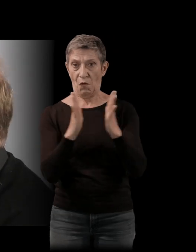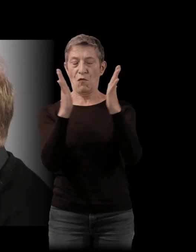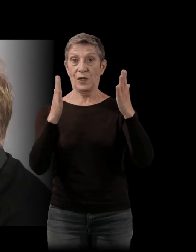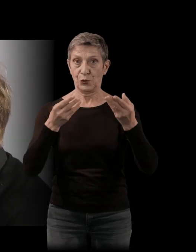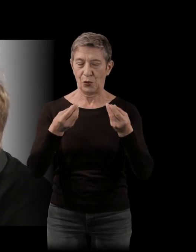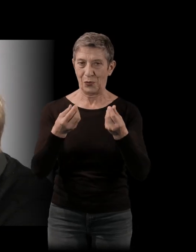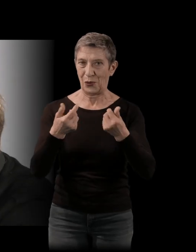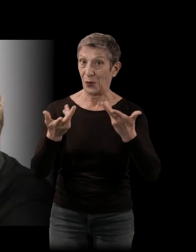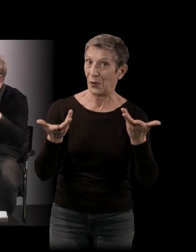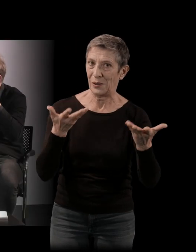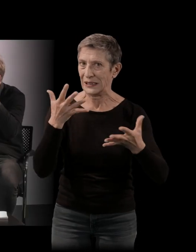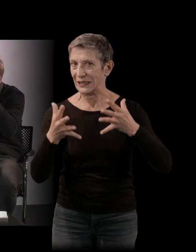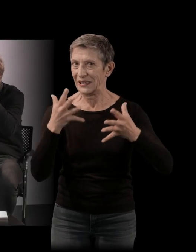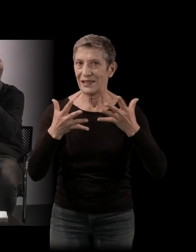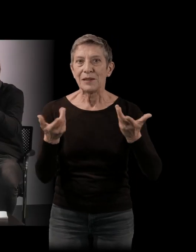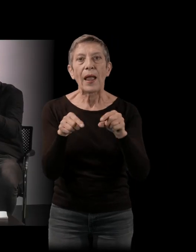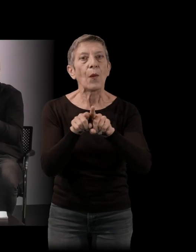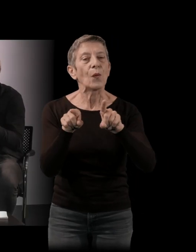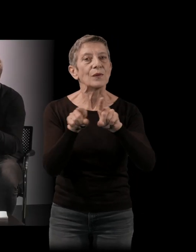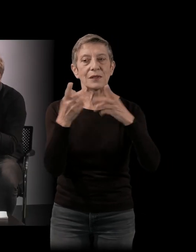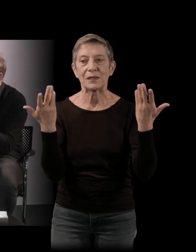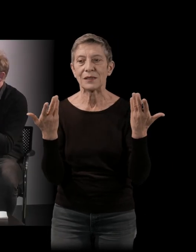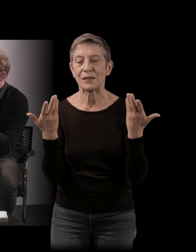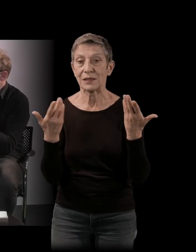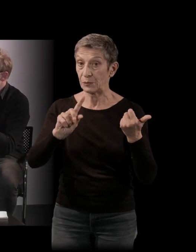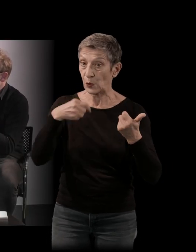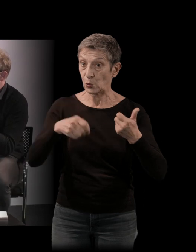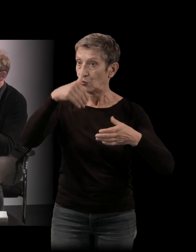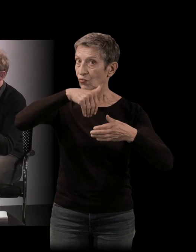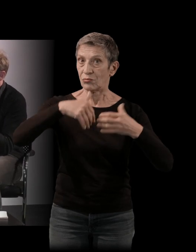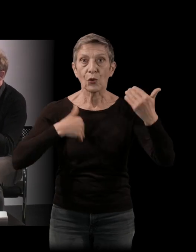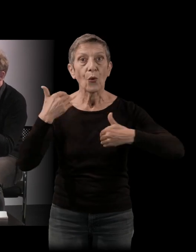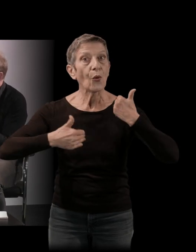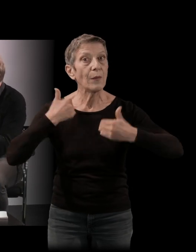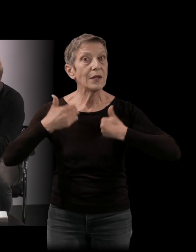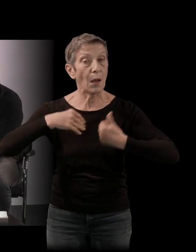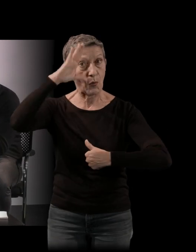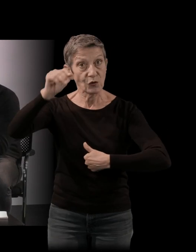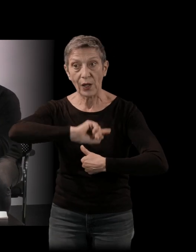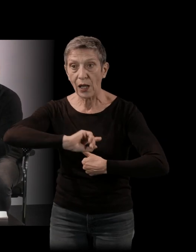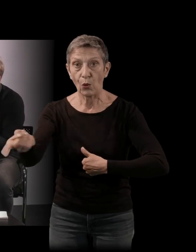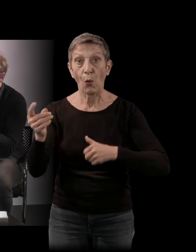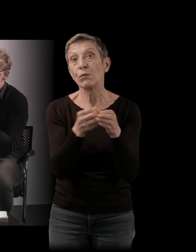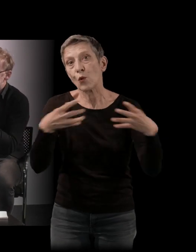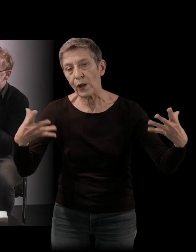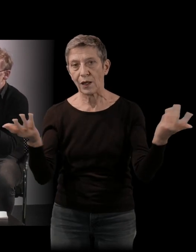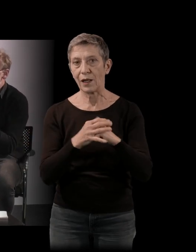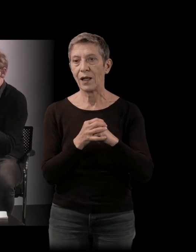Il y a le fait de travailler, effectivement, je le disais, avec des comédiens non professionnels pour la plupart, avec des